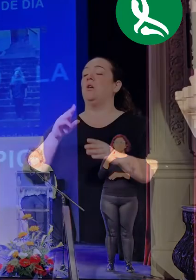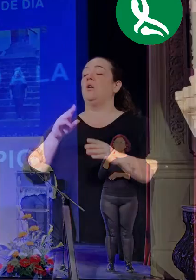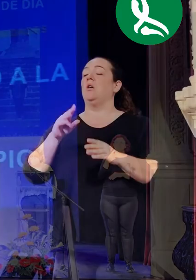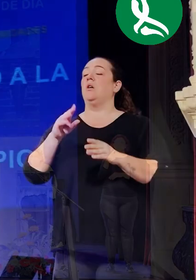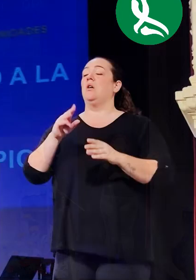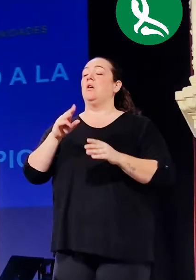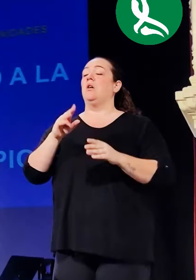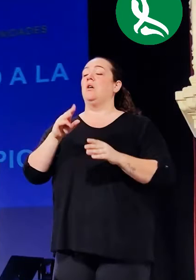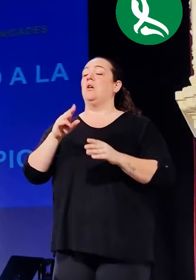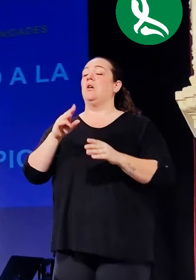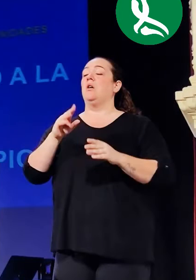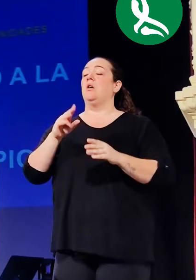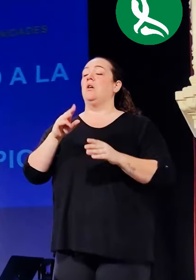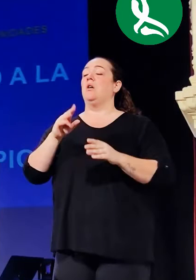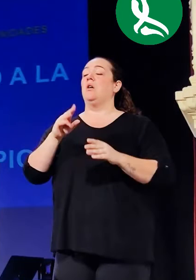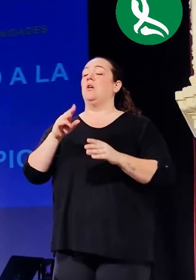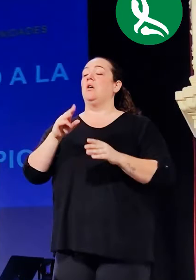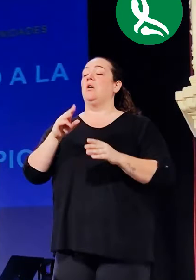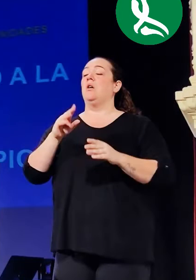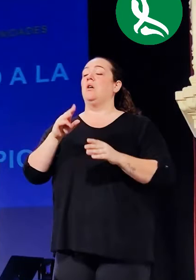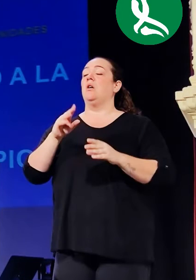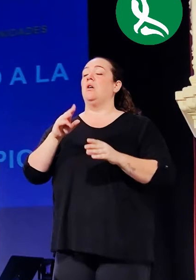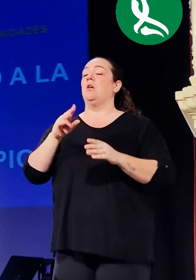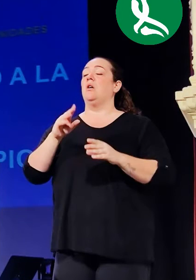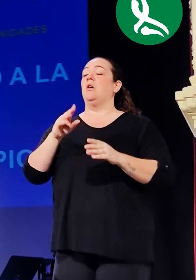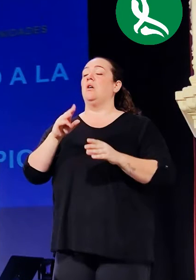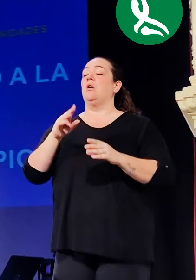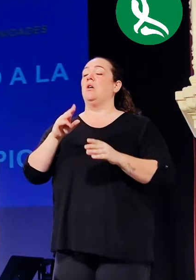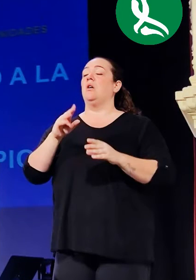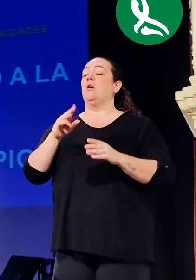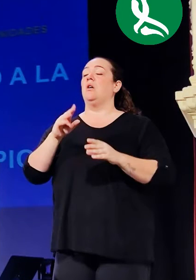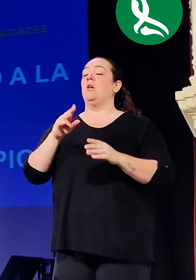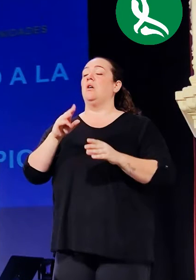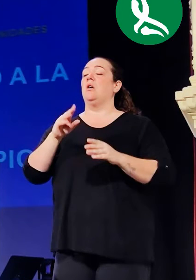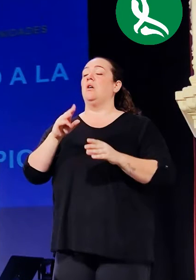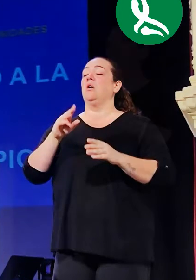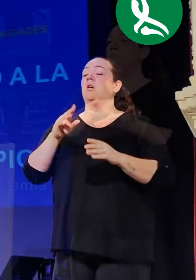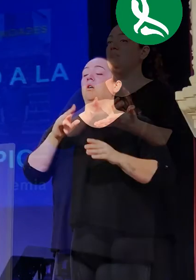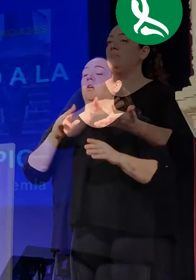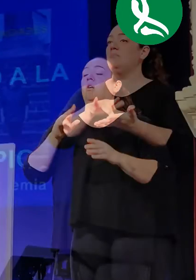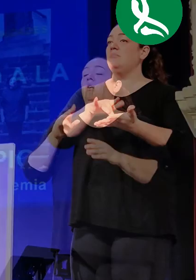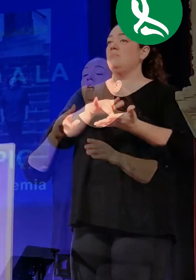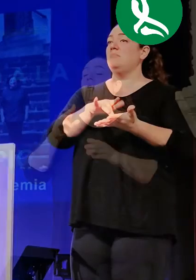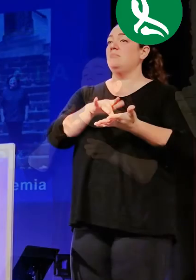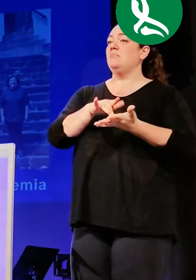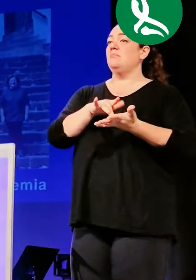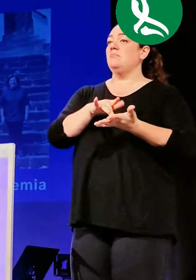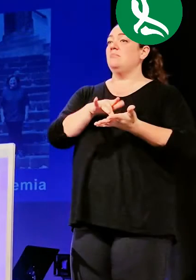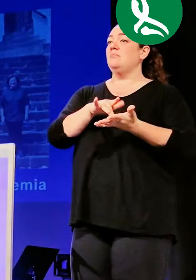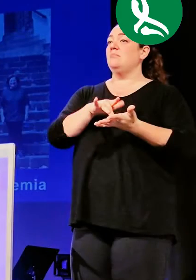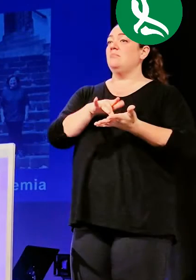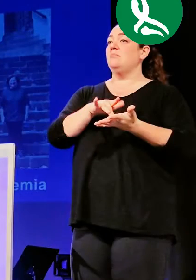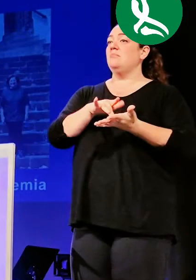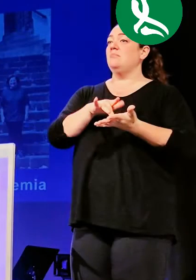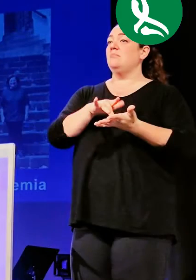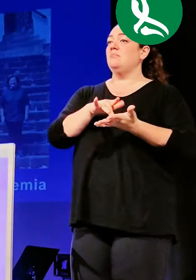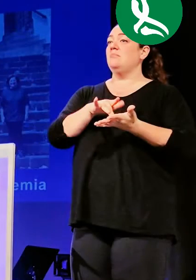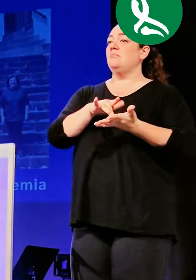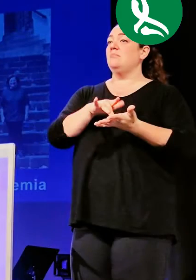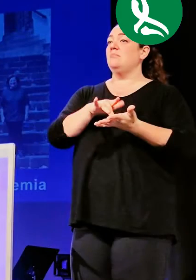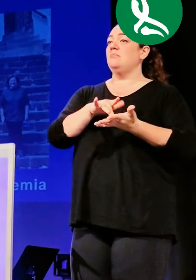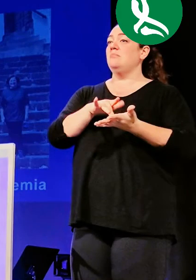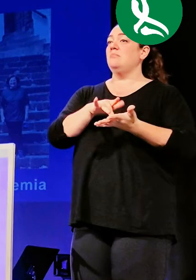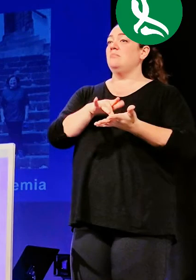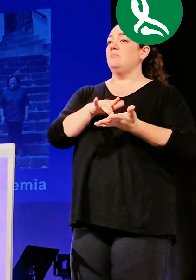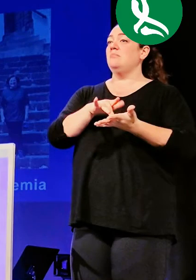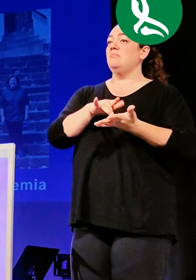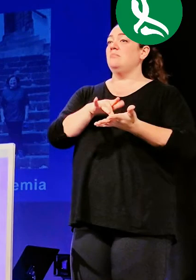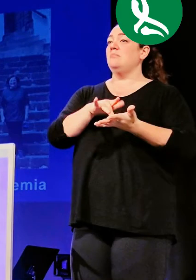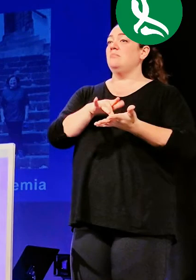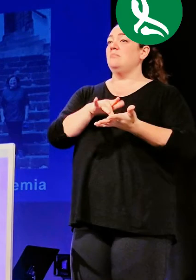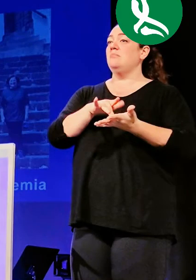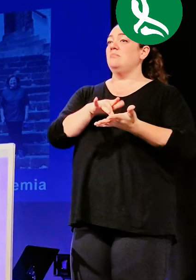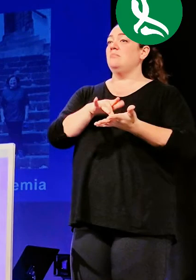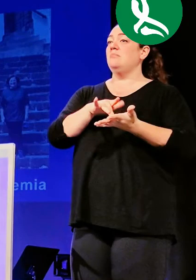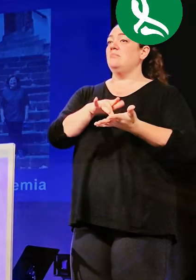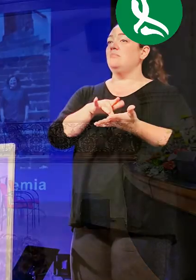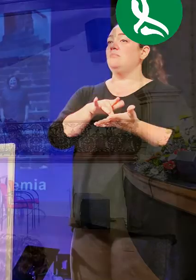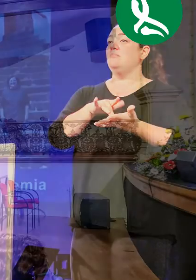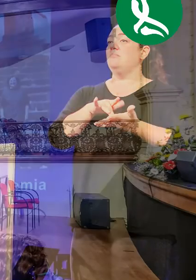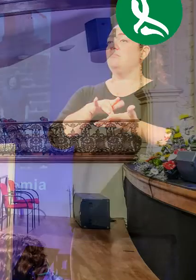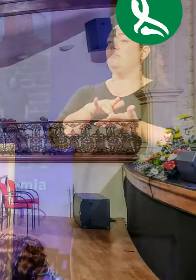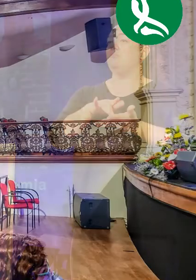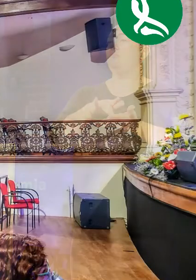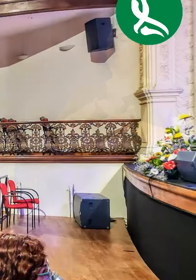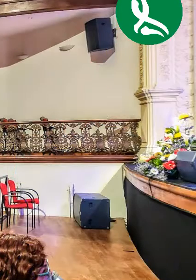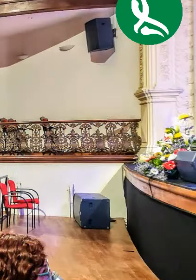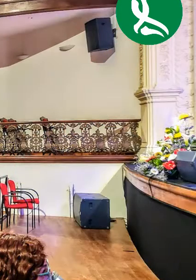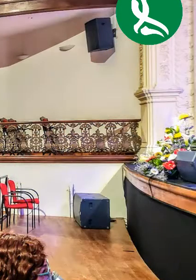Estoy seguro de que cuando hace unos cinco años, más o menos, Checa me ilumbró la posibilidad de que unos locales parroquiales albergasen